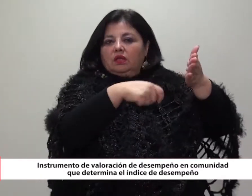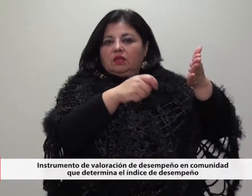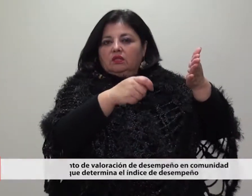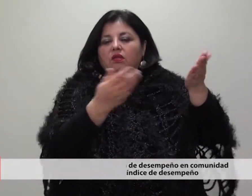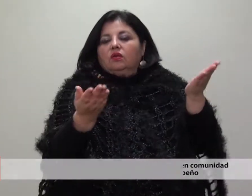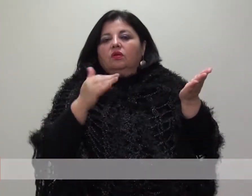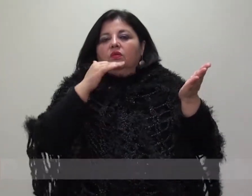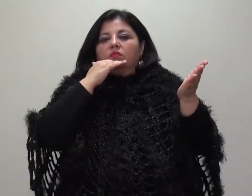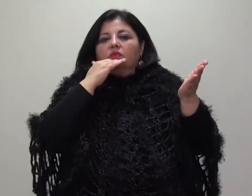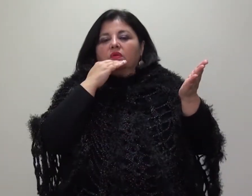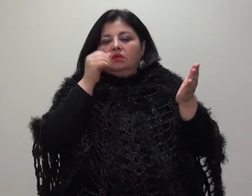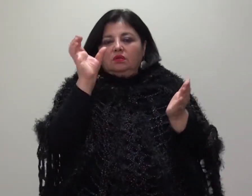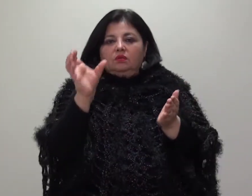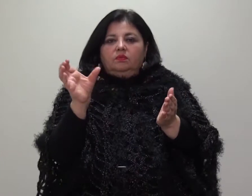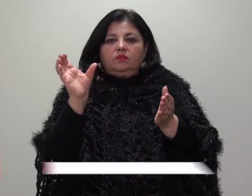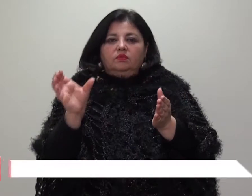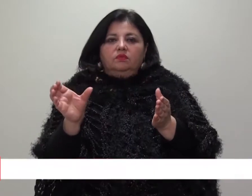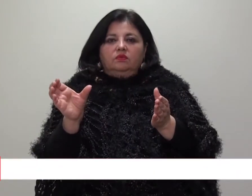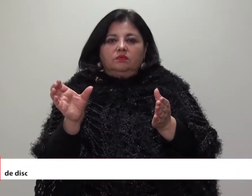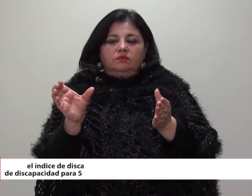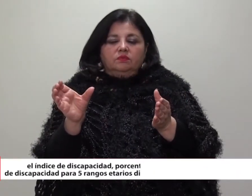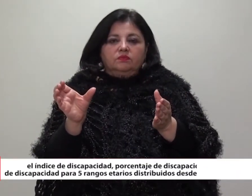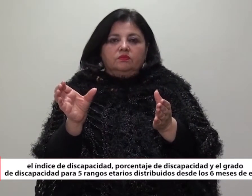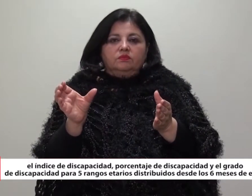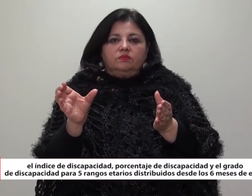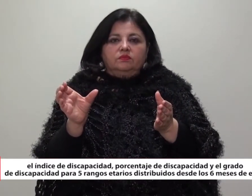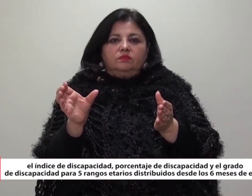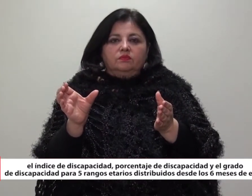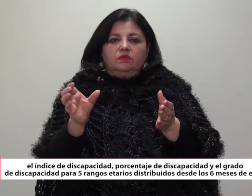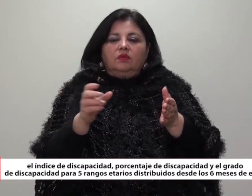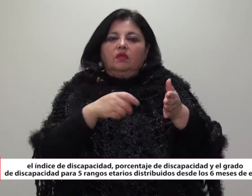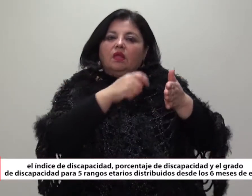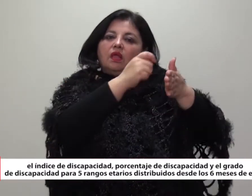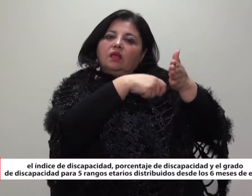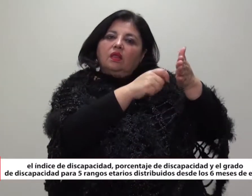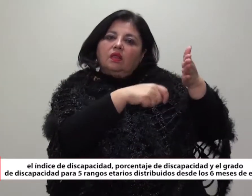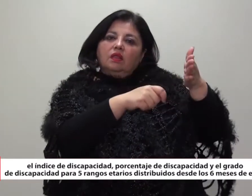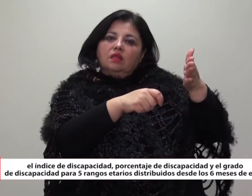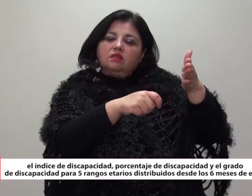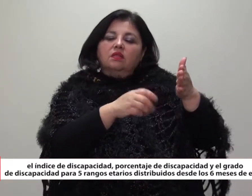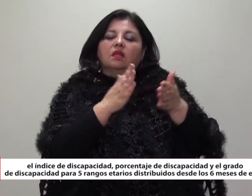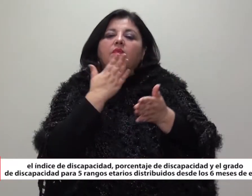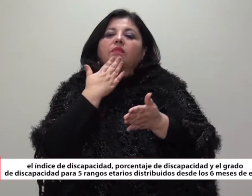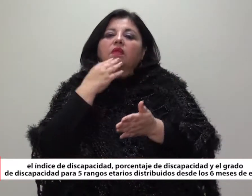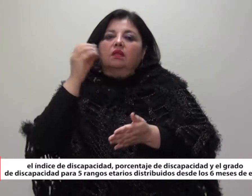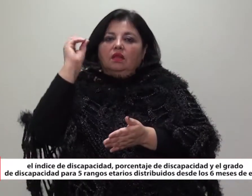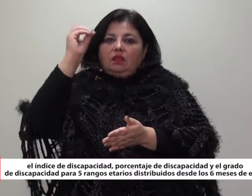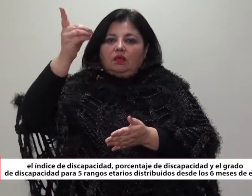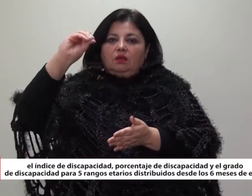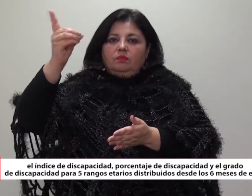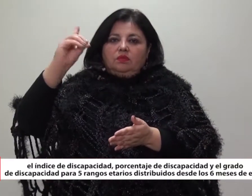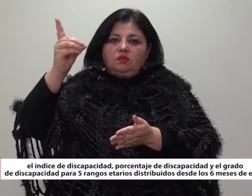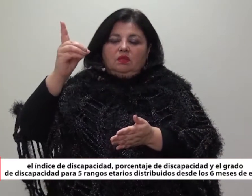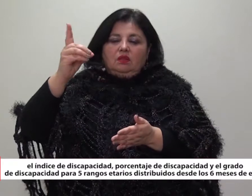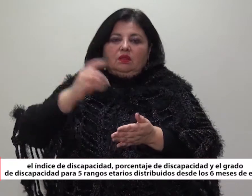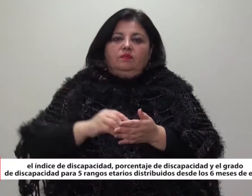El Índice de Discapacidad, el porcentaje de